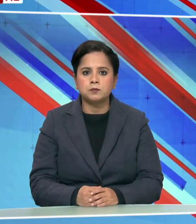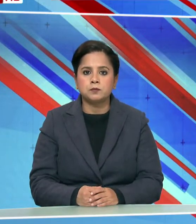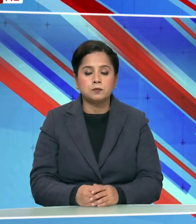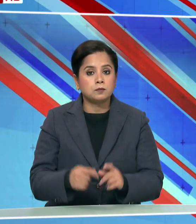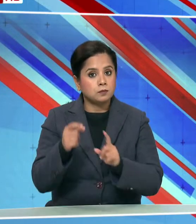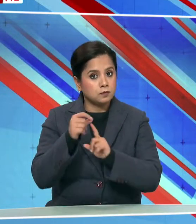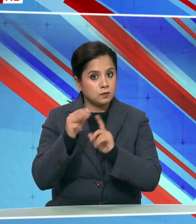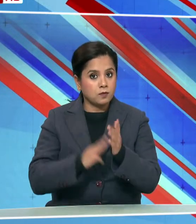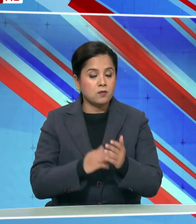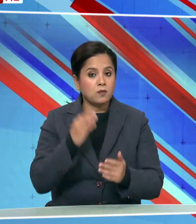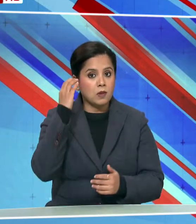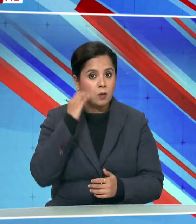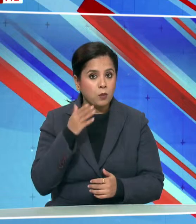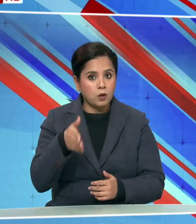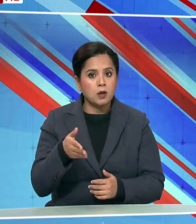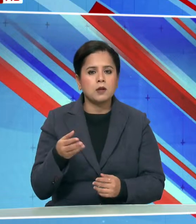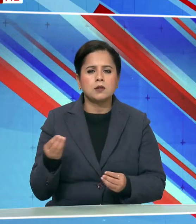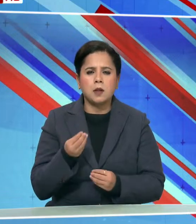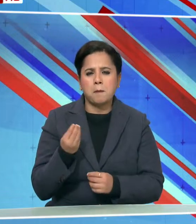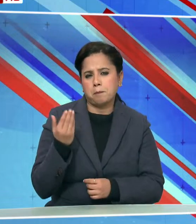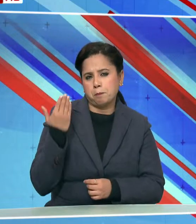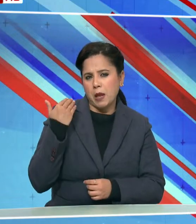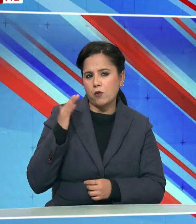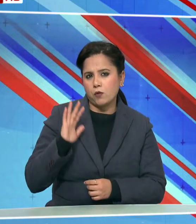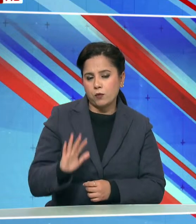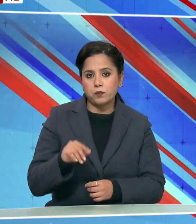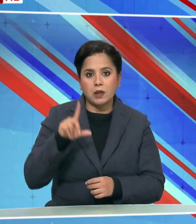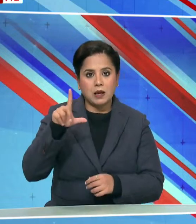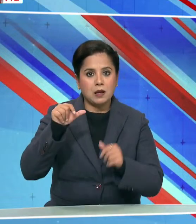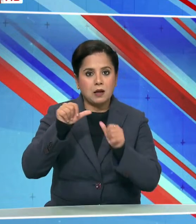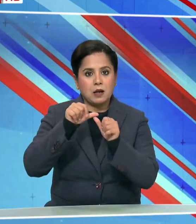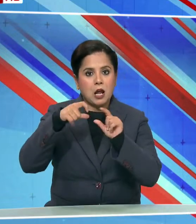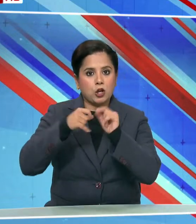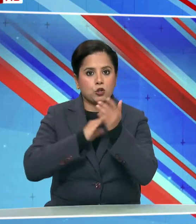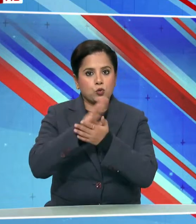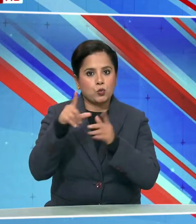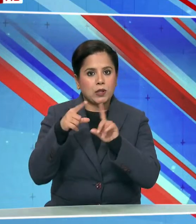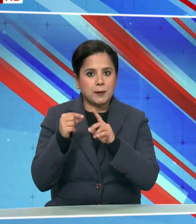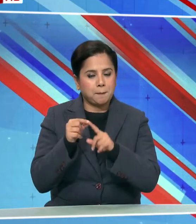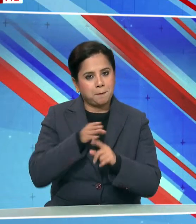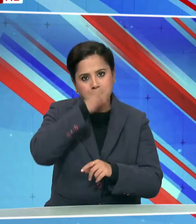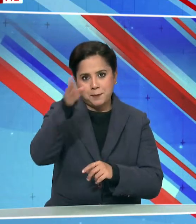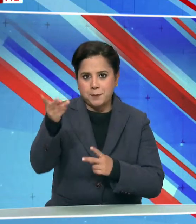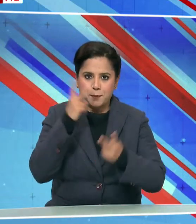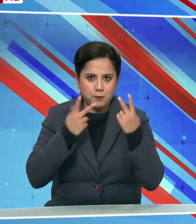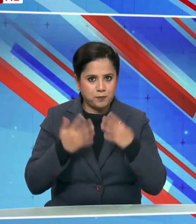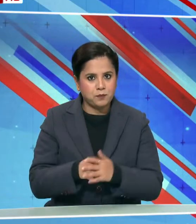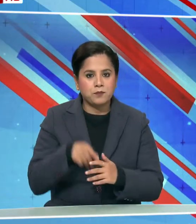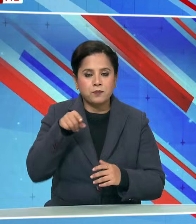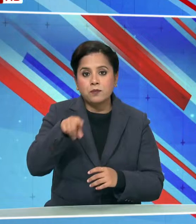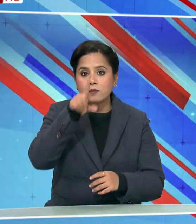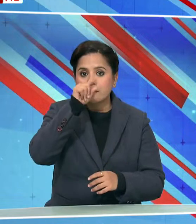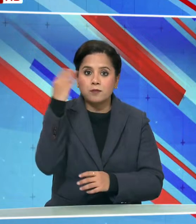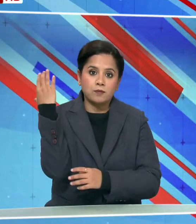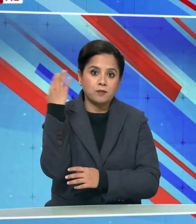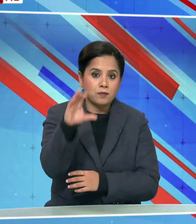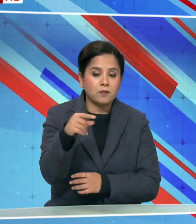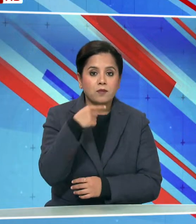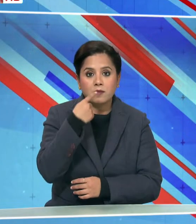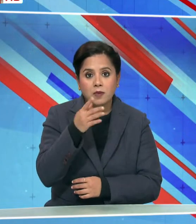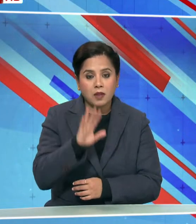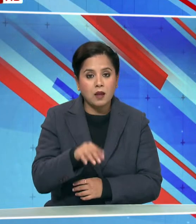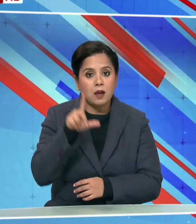प्रधान मंत्री नरेंद्र मोदी ने हालखी में लक्षद्वीब का दौरा किया जिसके बाद उन्होंने सोशल मीडिया पर